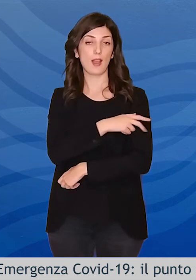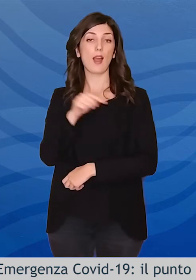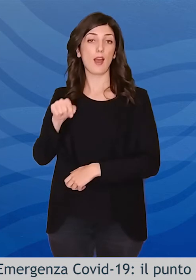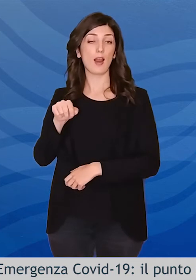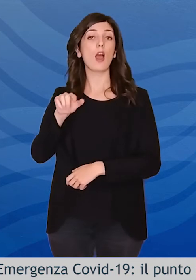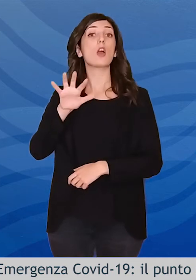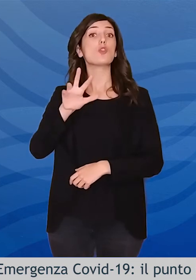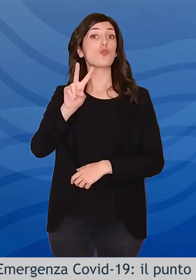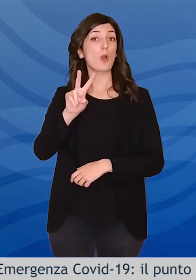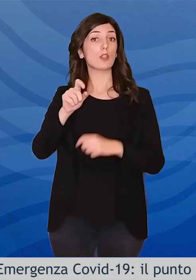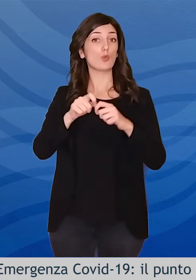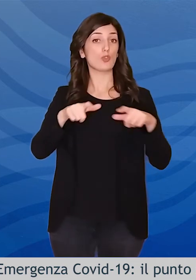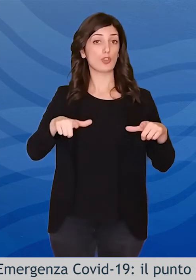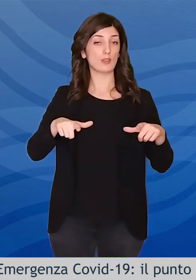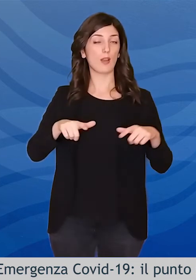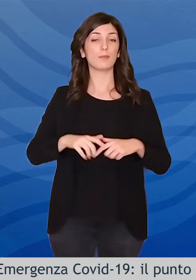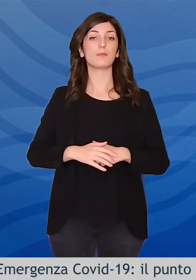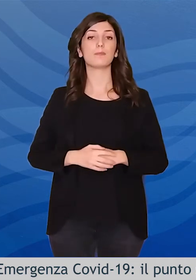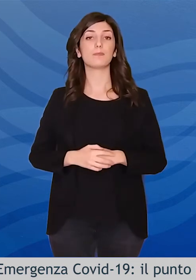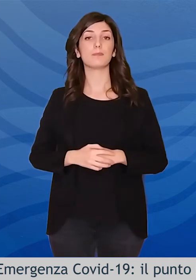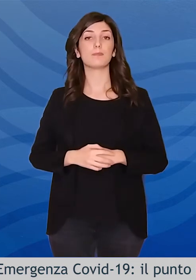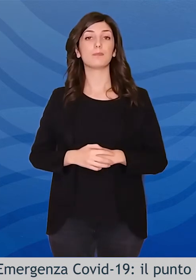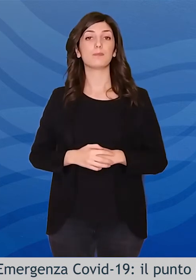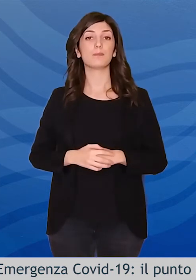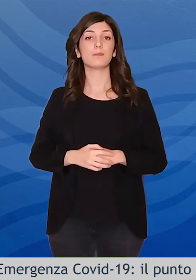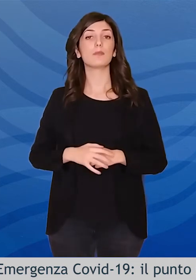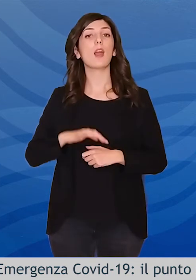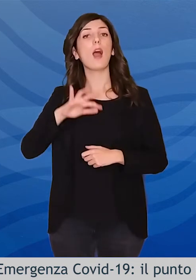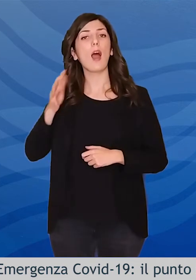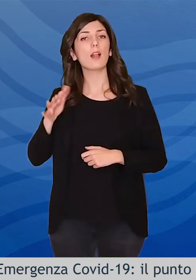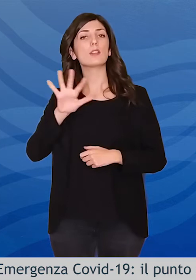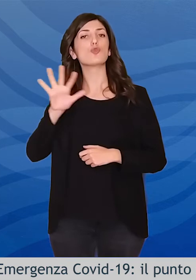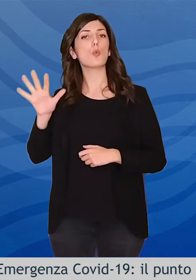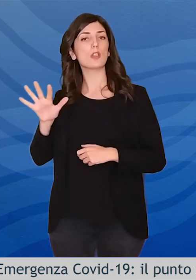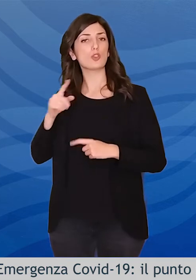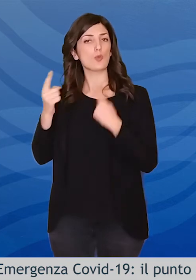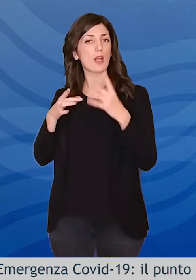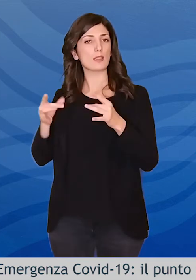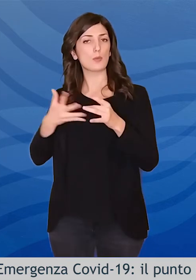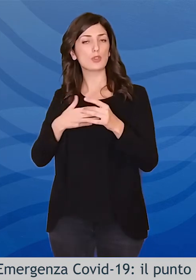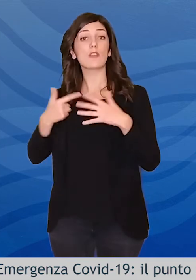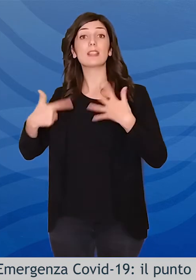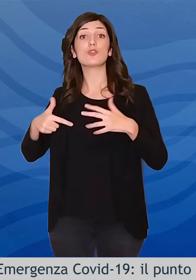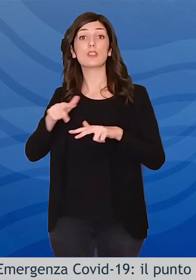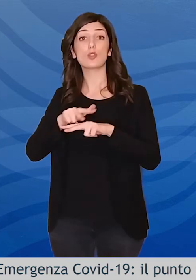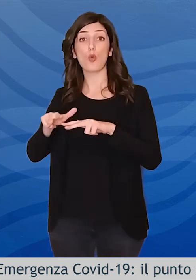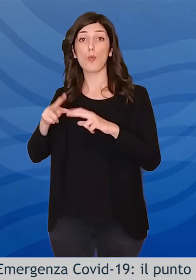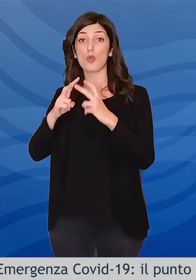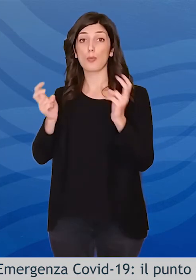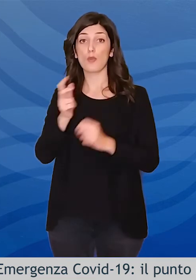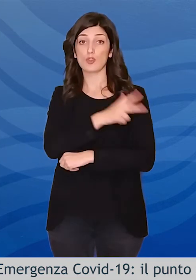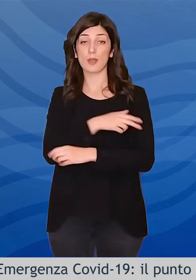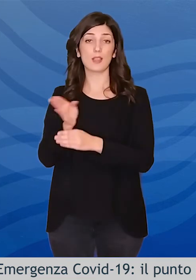questi 52 interessano la città di Matera mentre i rimanenti 55 sono distribuiti in 17 comuni della